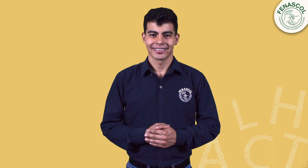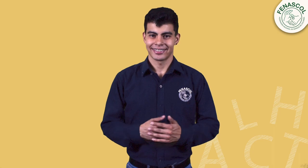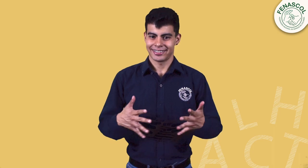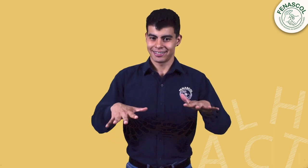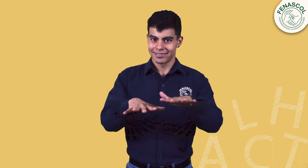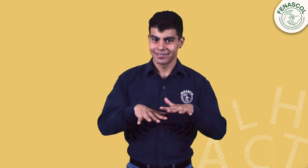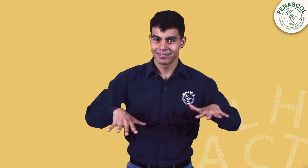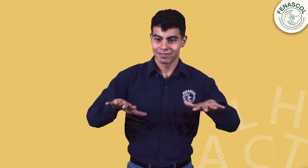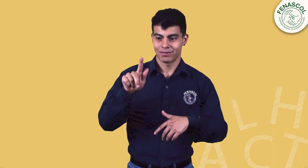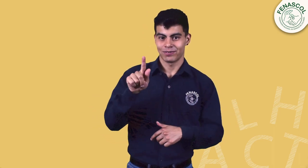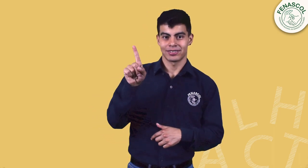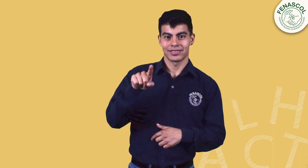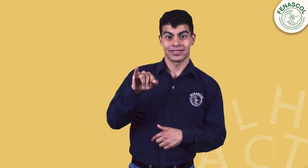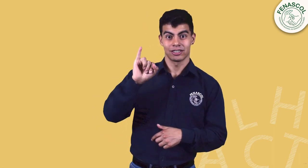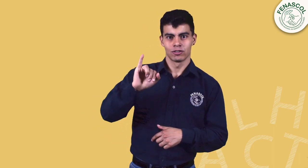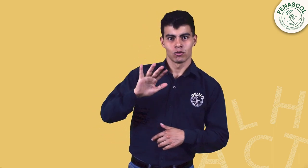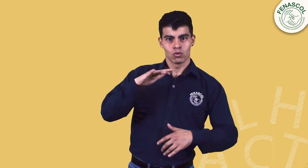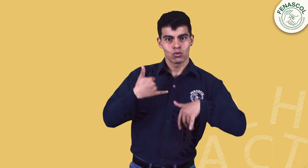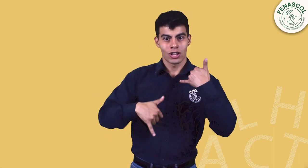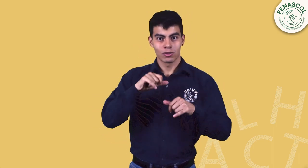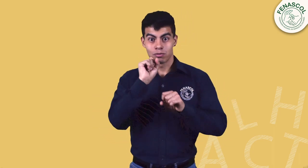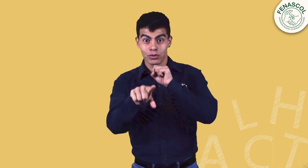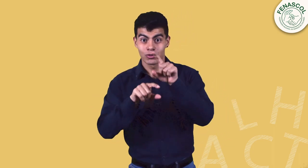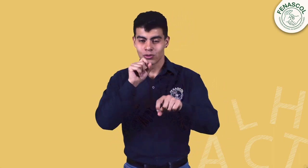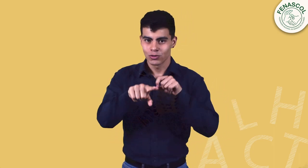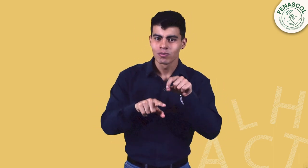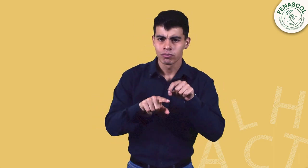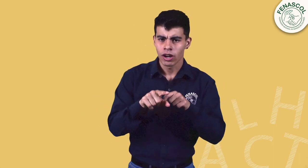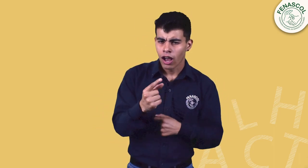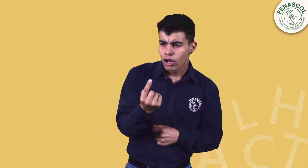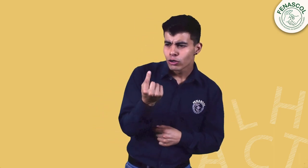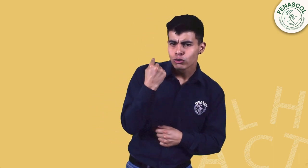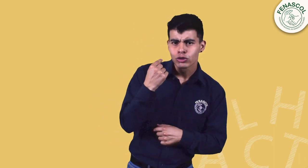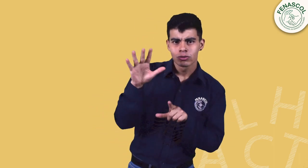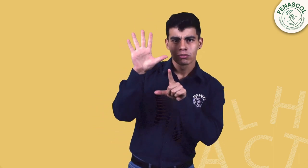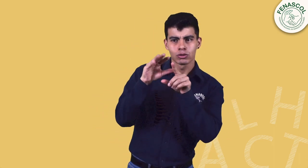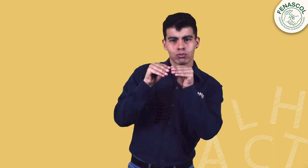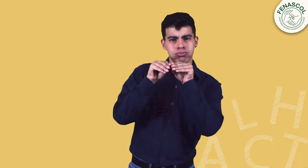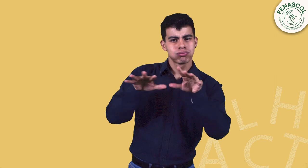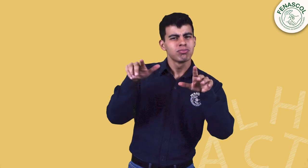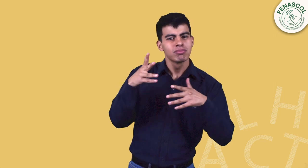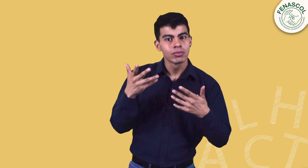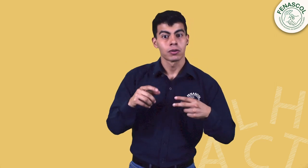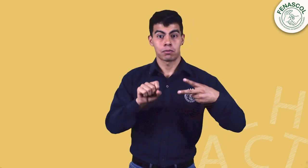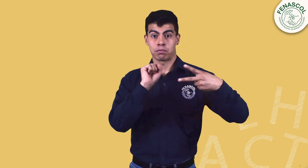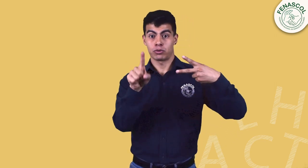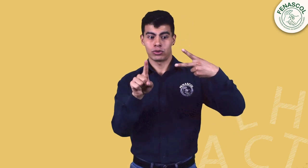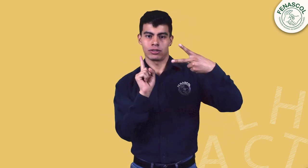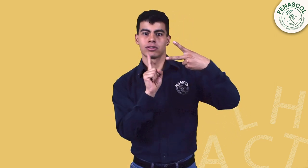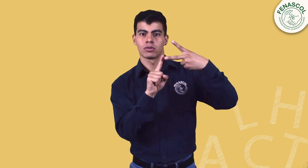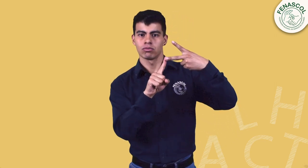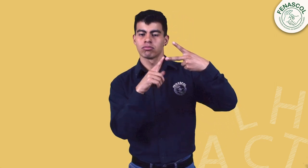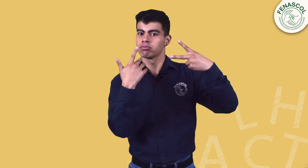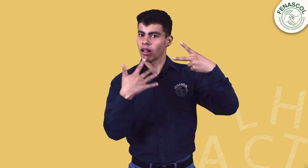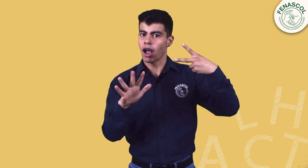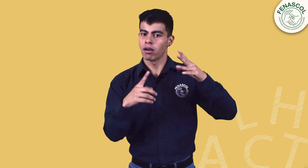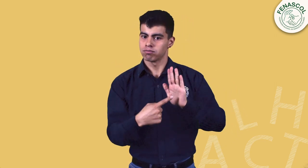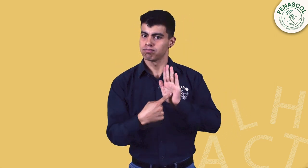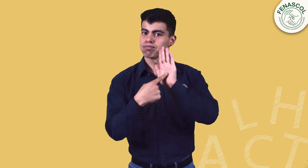Bienvenidos a este espacio de FSI y nuestro juego de tibias. En la entrega pasada ya vimos la respuesta correcta a la segunda pregunta